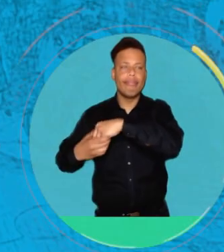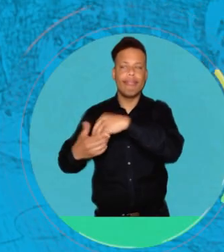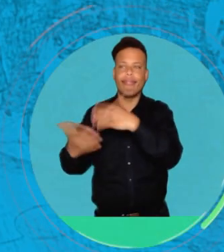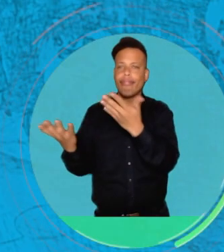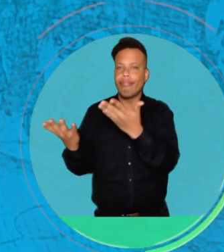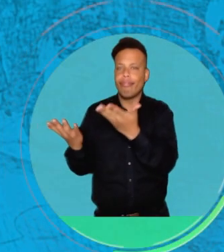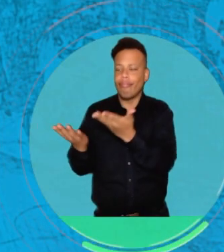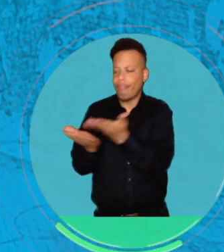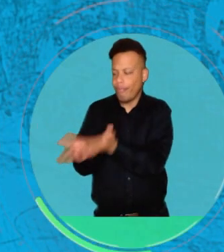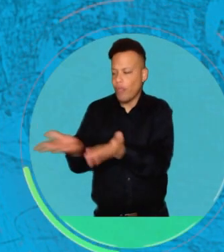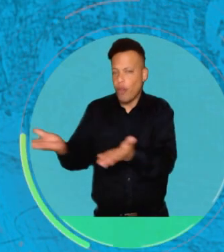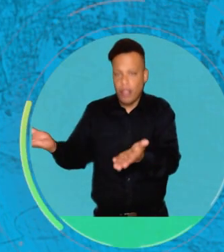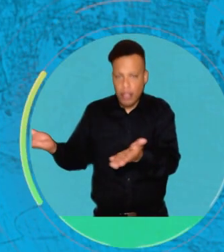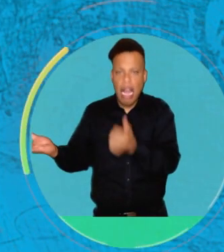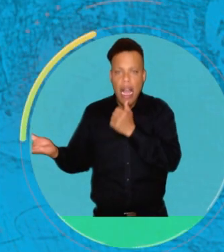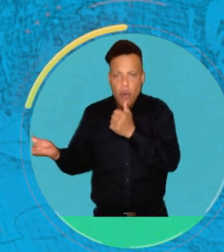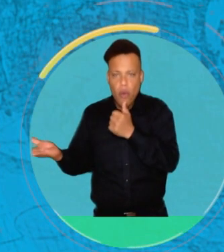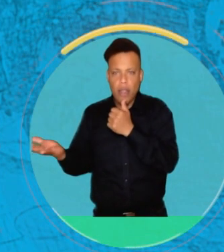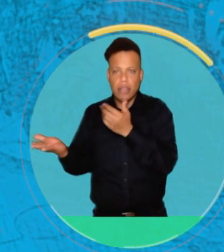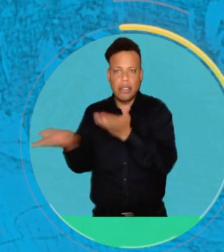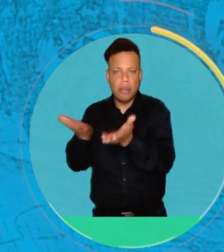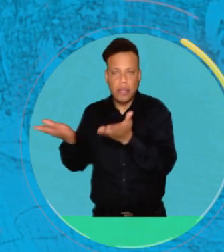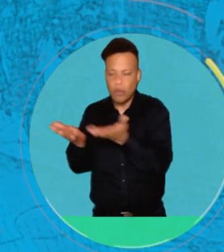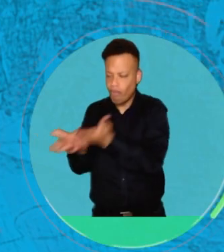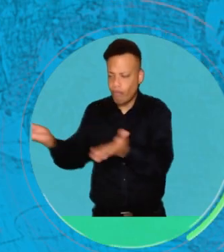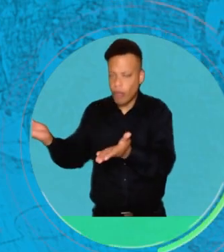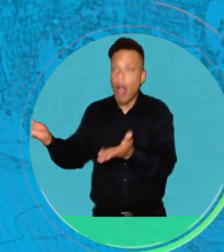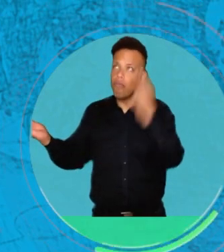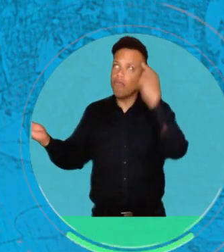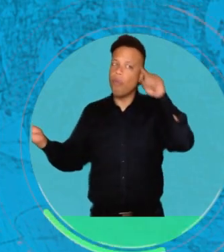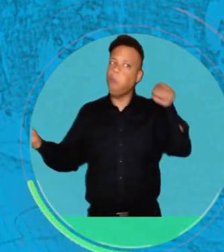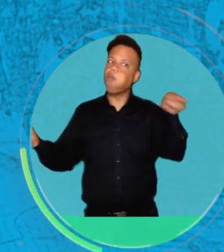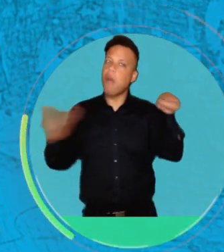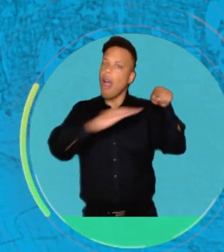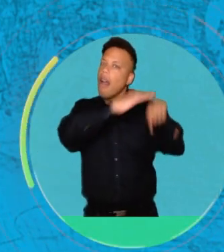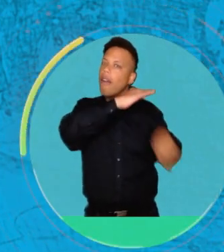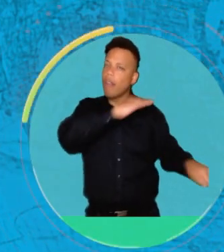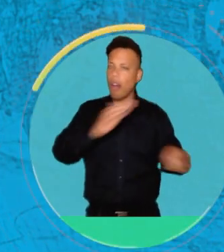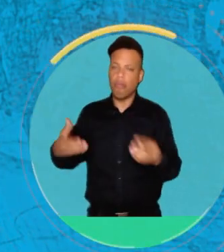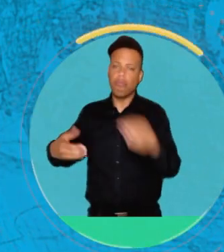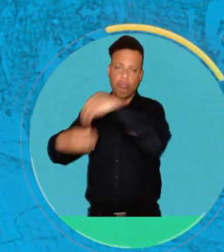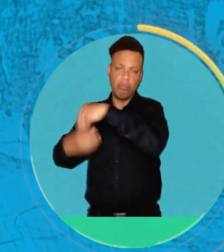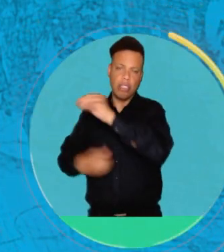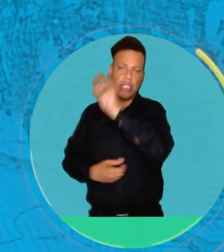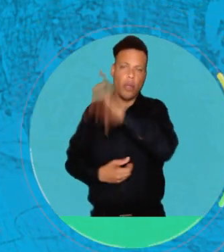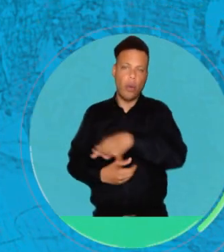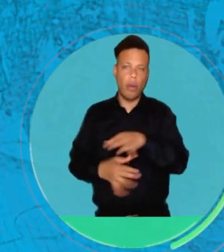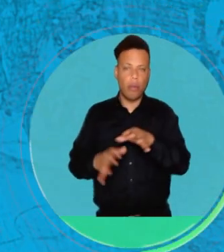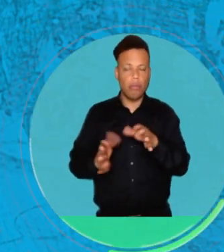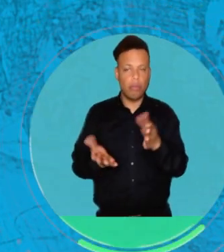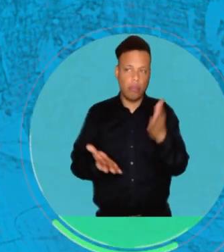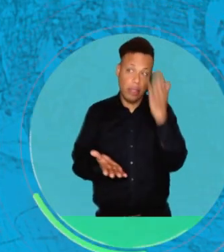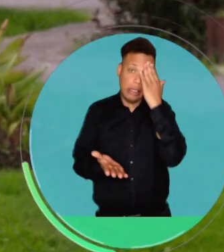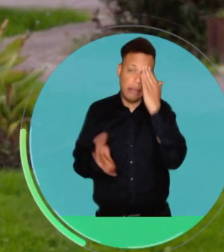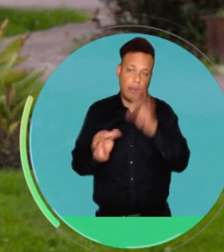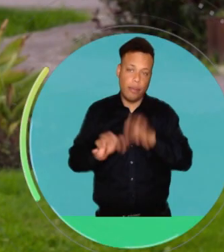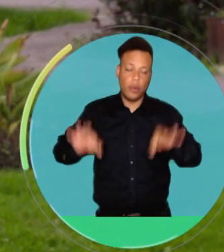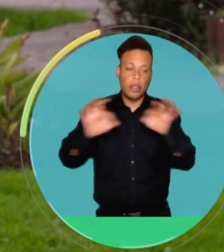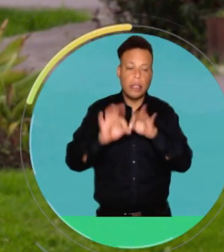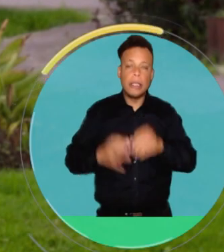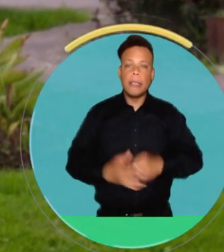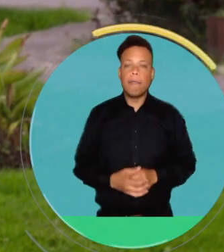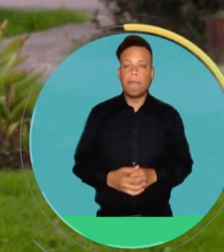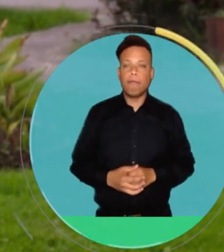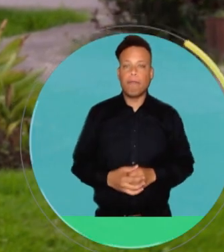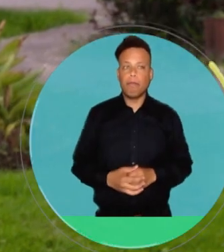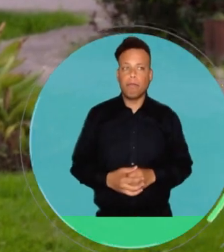Debe ser parte dentro de su catálogo de agua disponible. Eso es algo que es importante